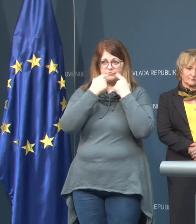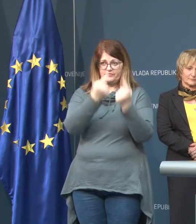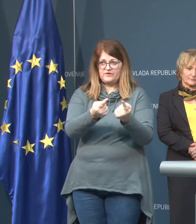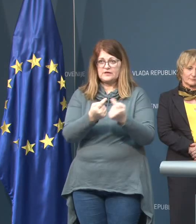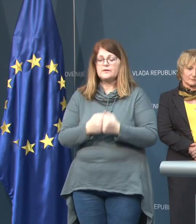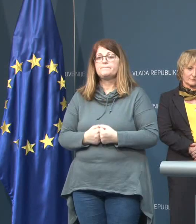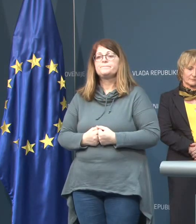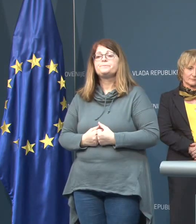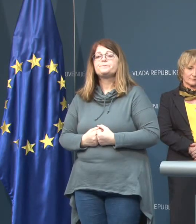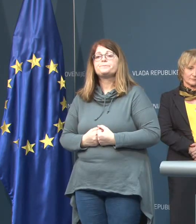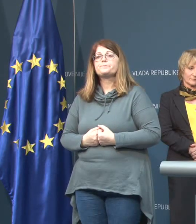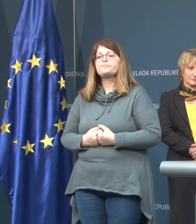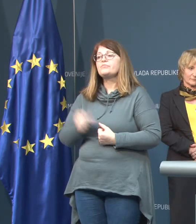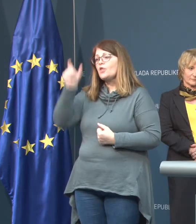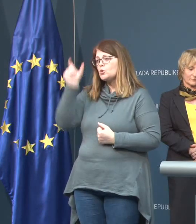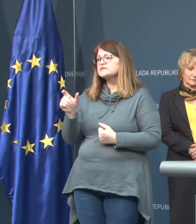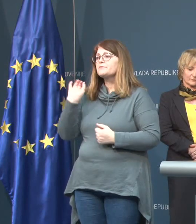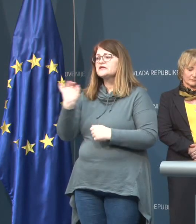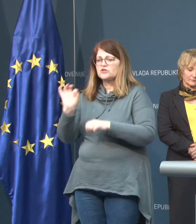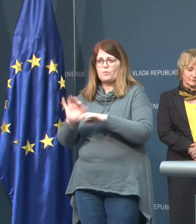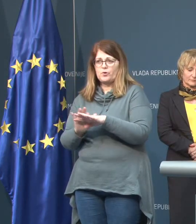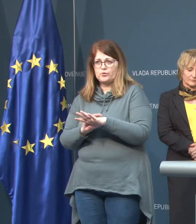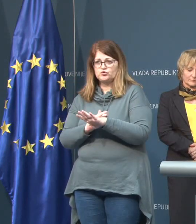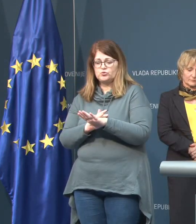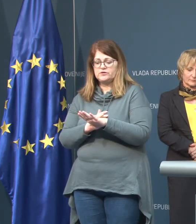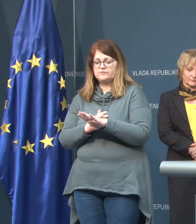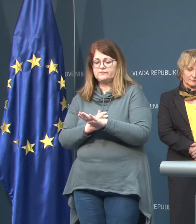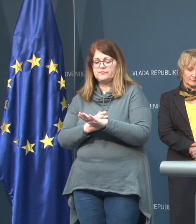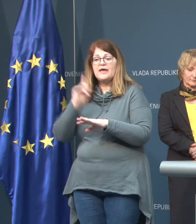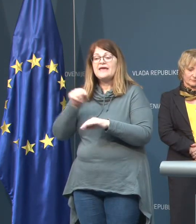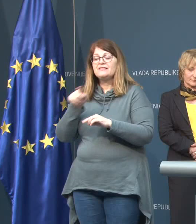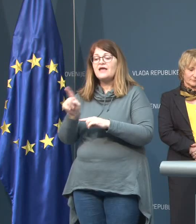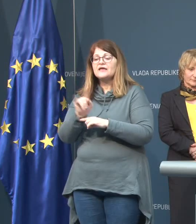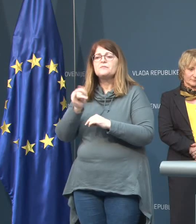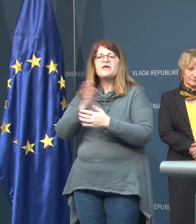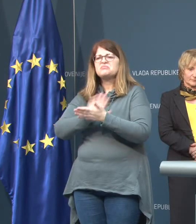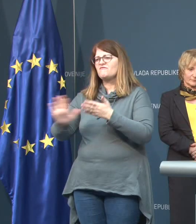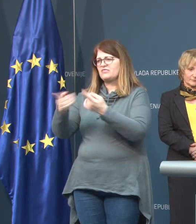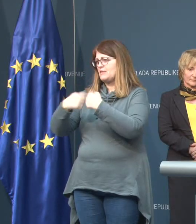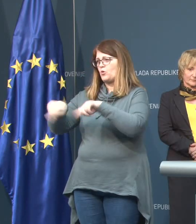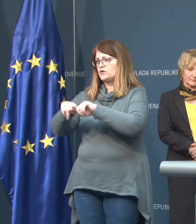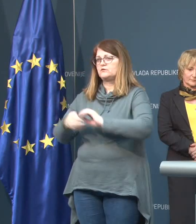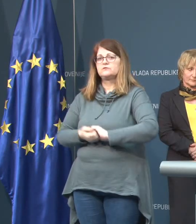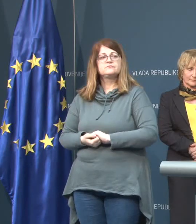dati. Oseba se dobro počuti in ta hip je na navadnemu delku.